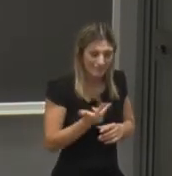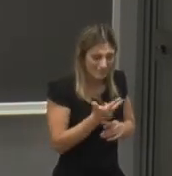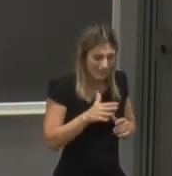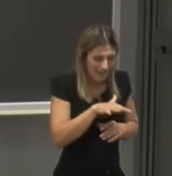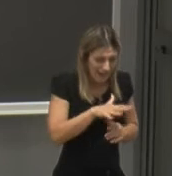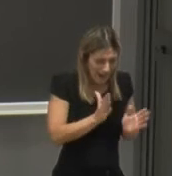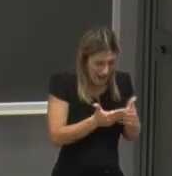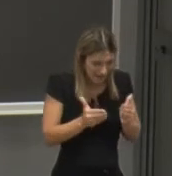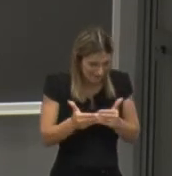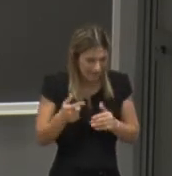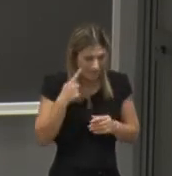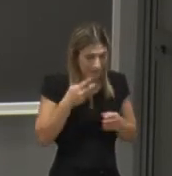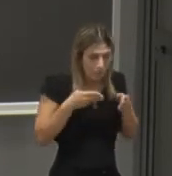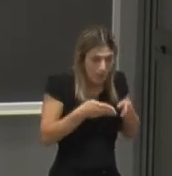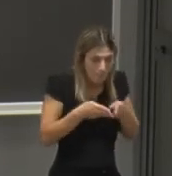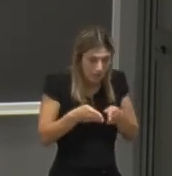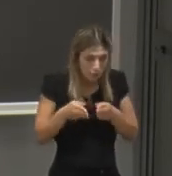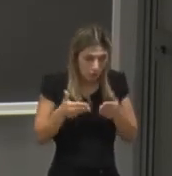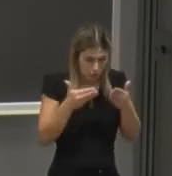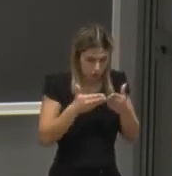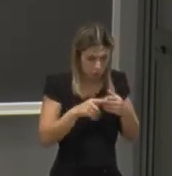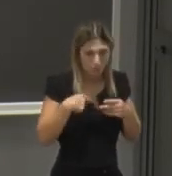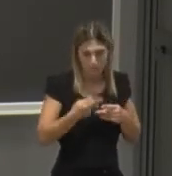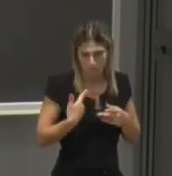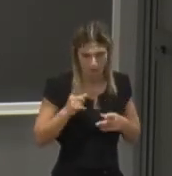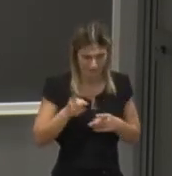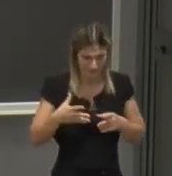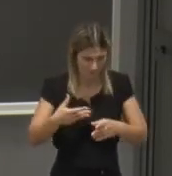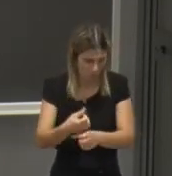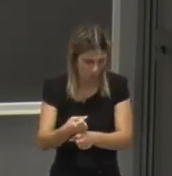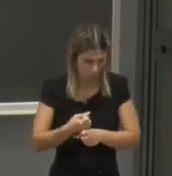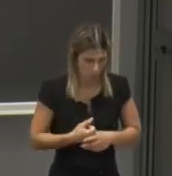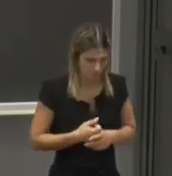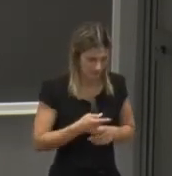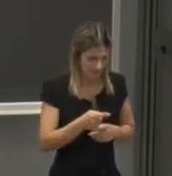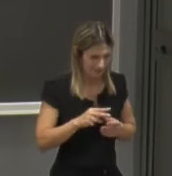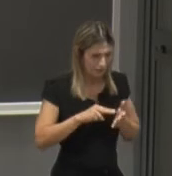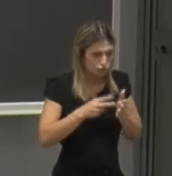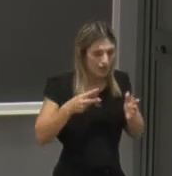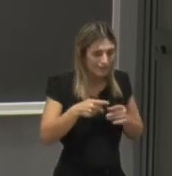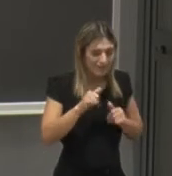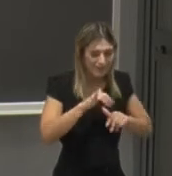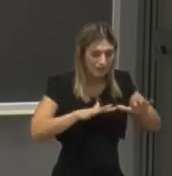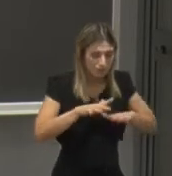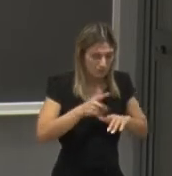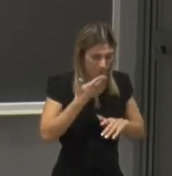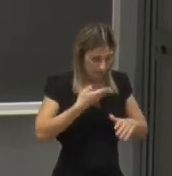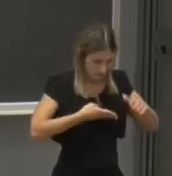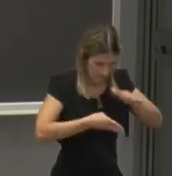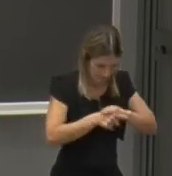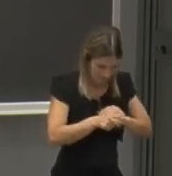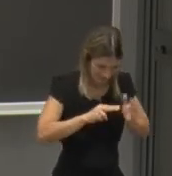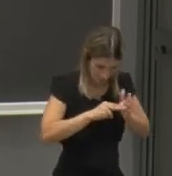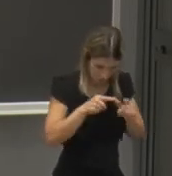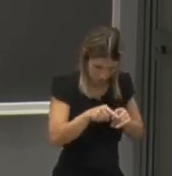macro aree e quindi dei percorsi di studio che offrono poi andrò verso le conclusioni l'ingegneria dell'informazione partendo dall